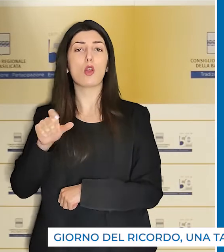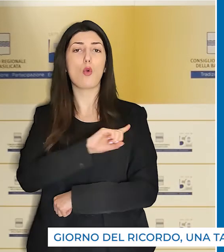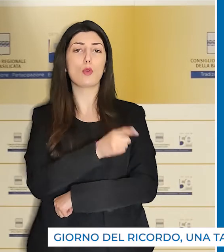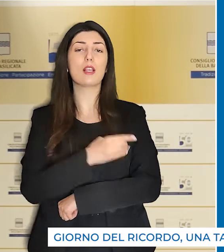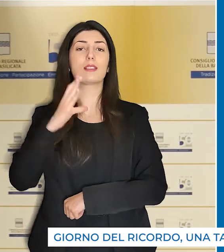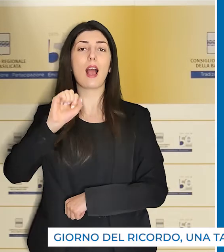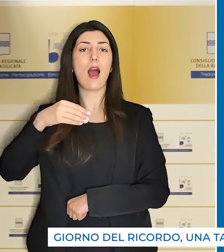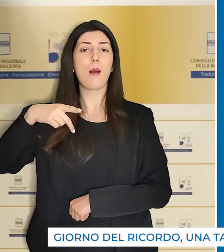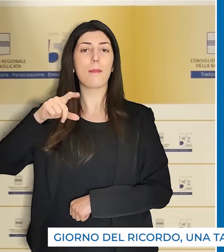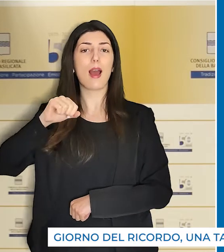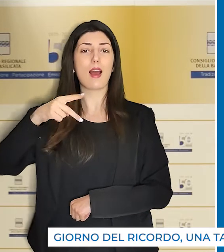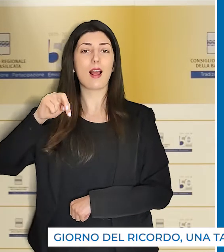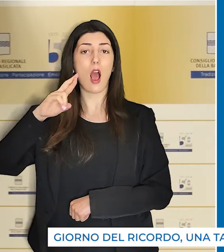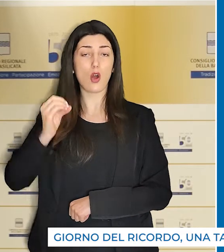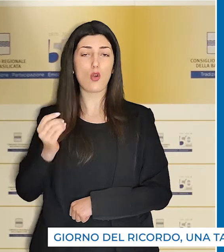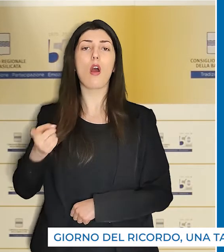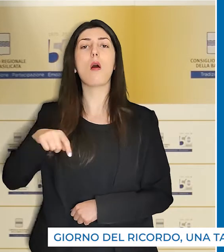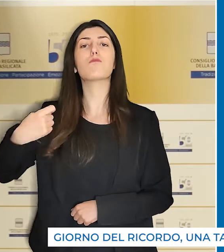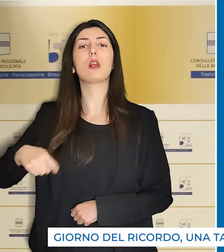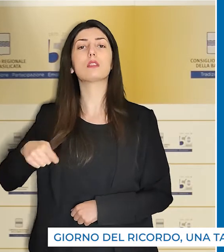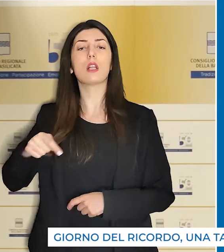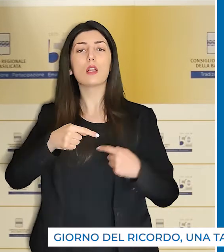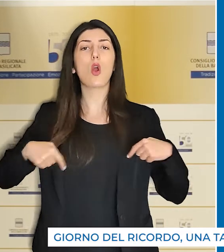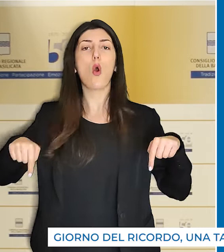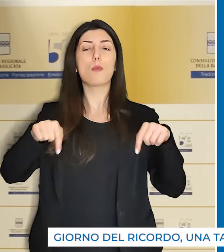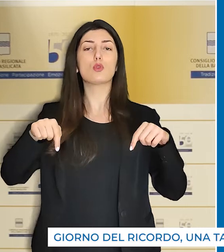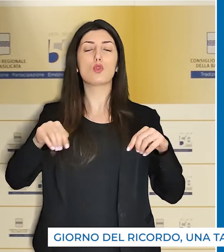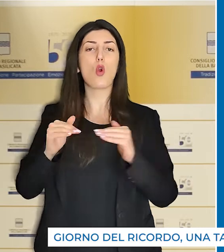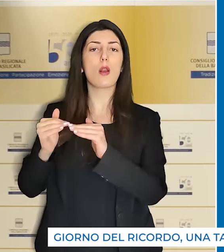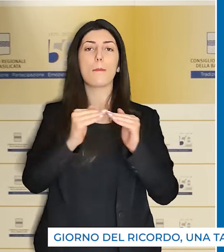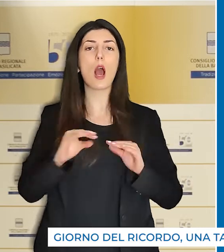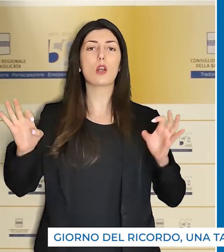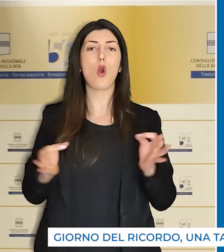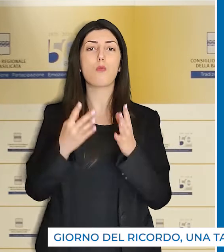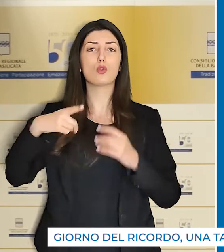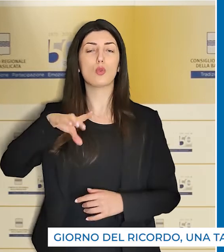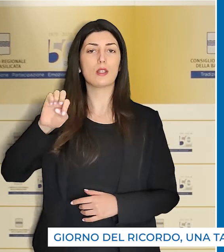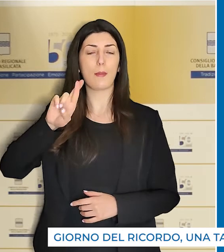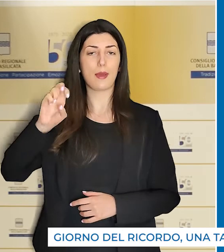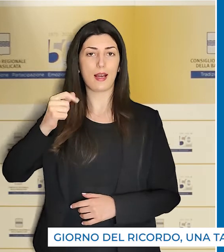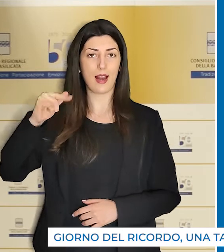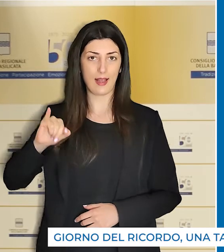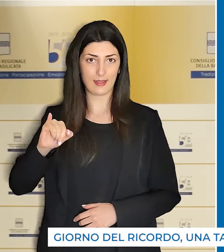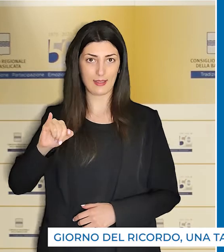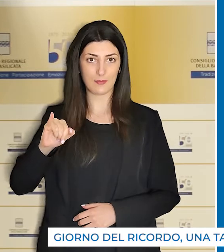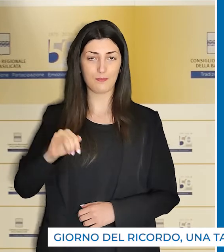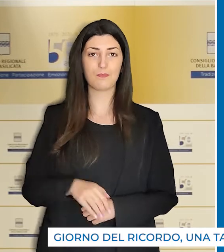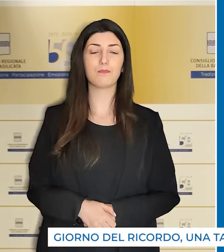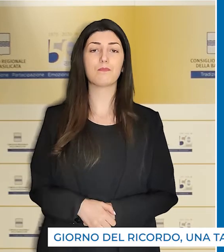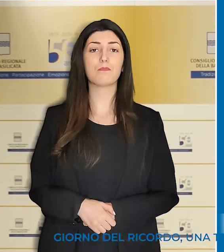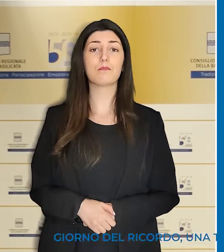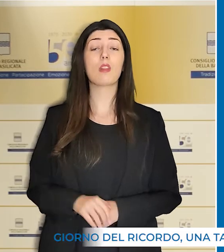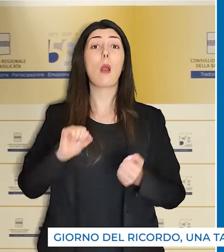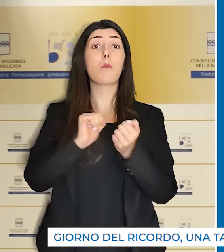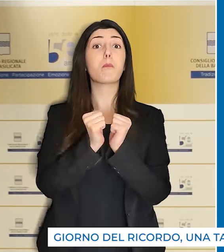Campanaro e della Presidente della Commissione Pari Opportunità per Retti, apposta anche una